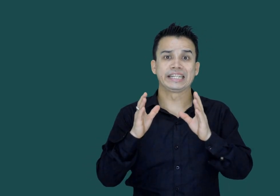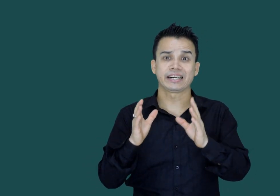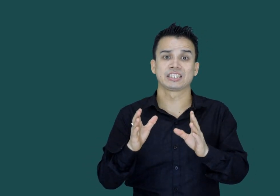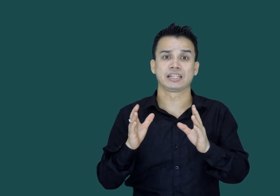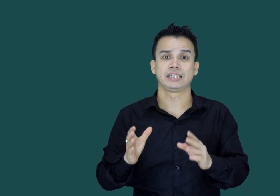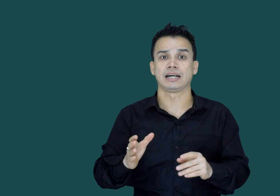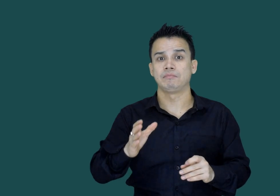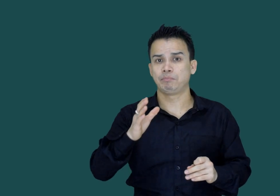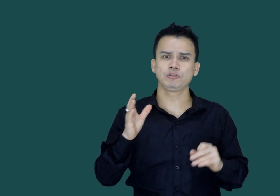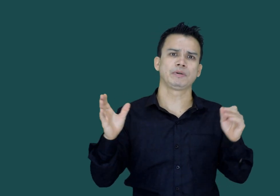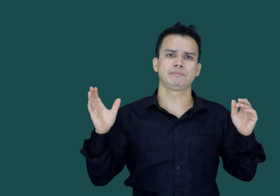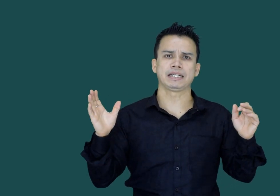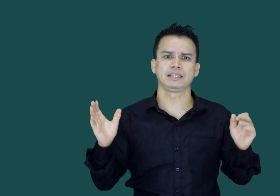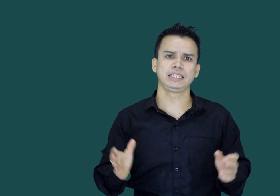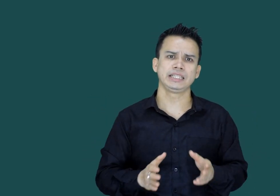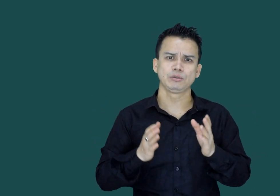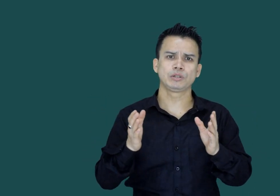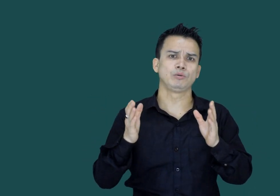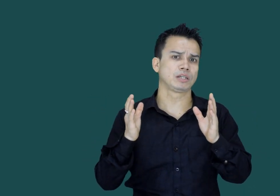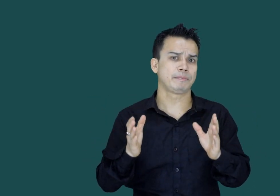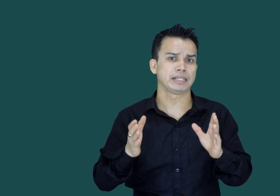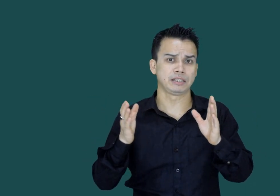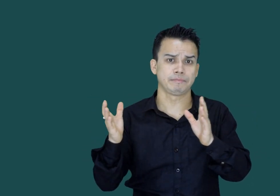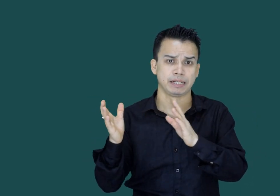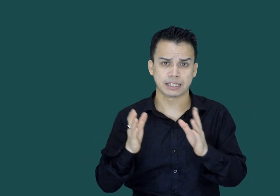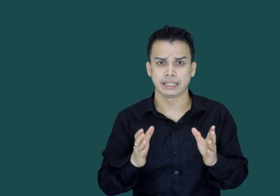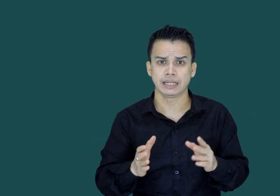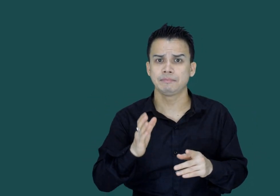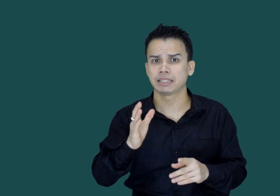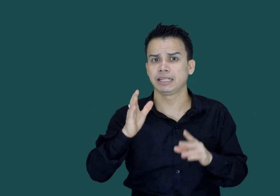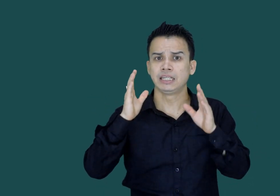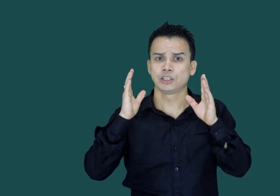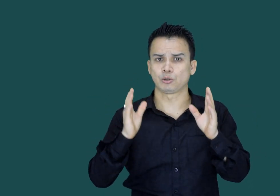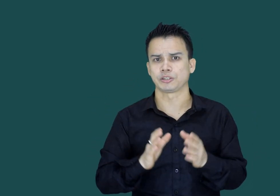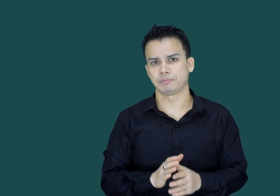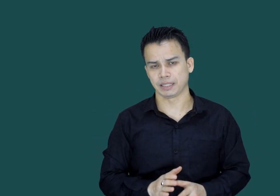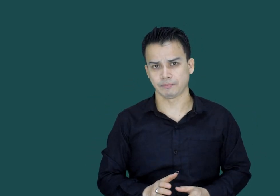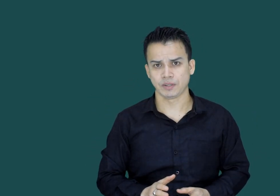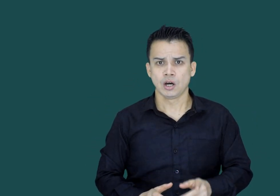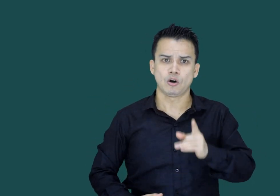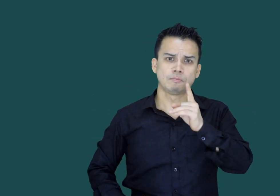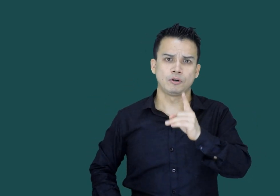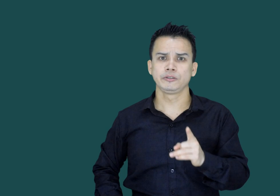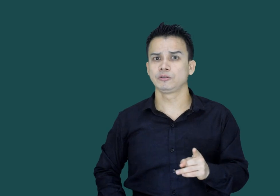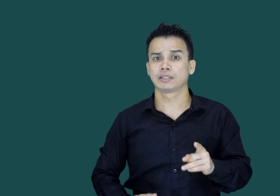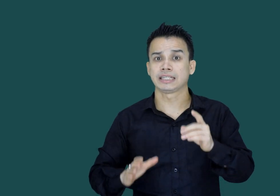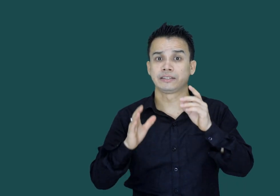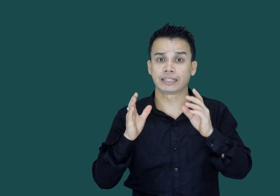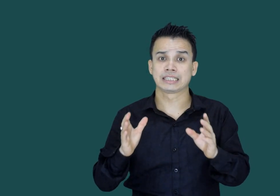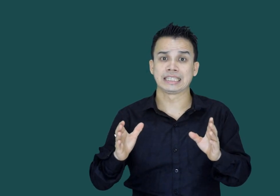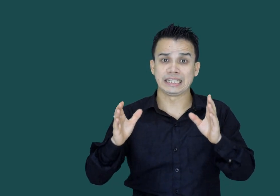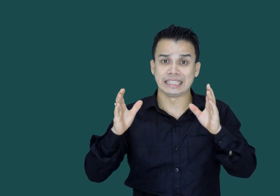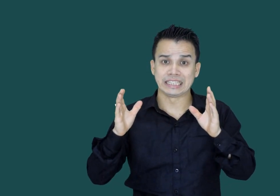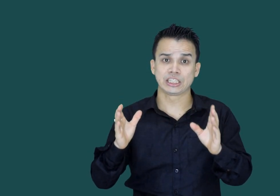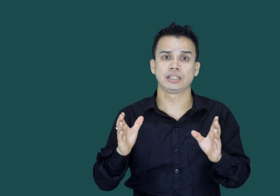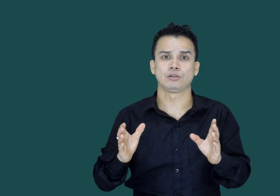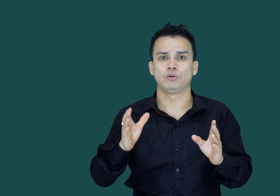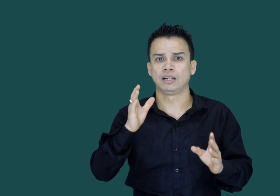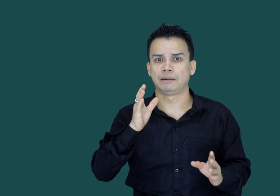درگز خریدنا بہت بڑی بات نہیں کیونکہ ان کے پاس پیزا ہی نہیں بلکہ سورس بھی ہیں اور بولیوڈ کا درگز سے رشتے کو ہم